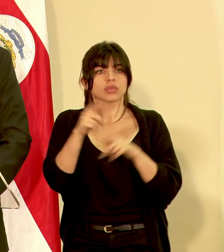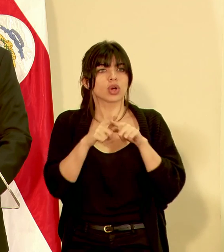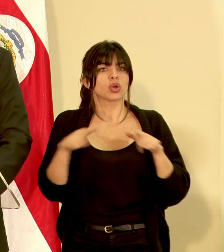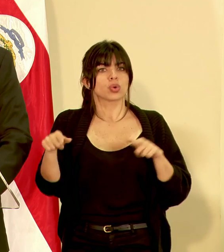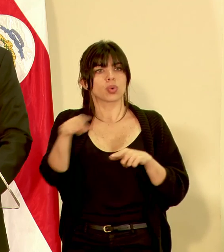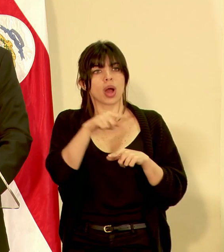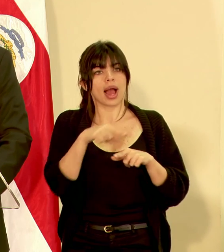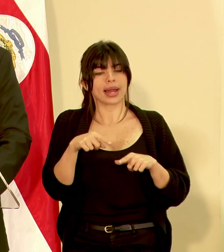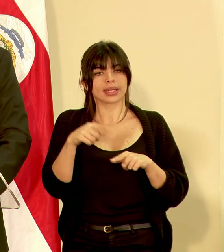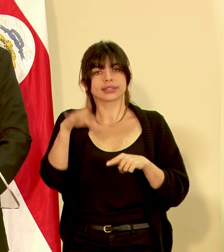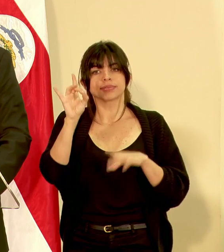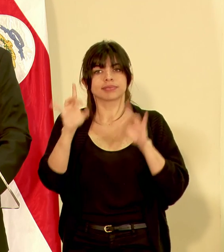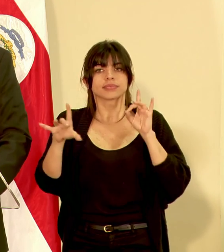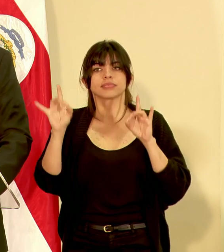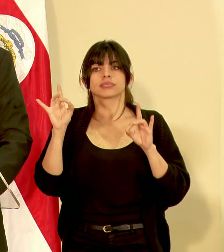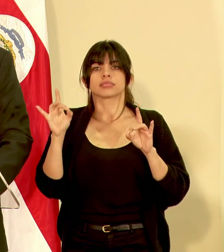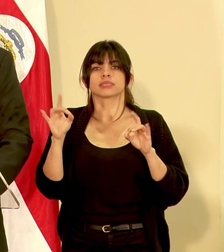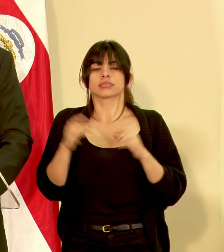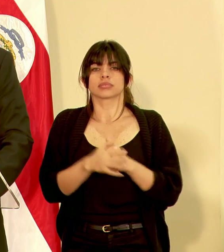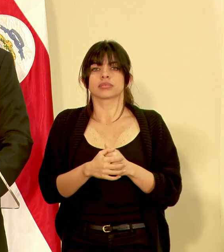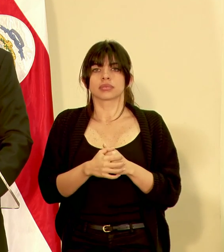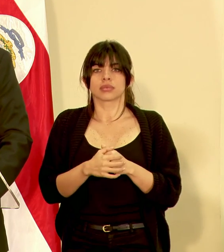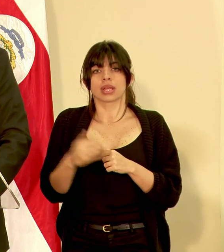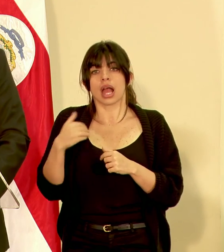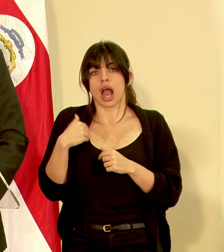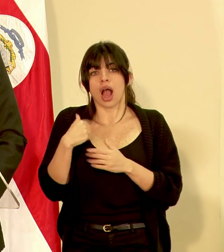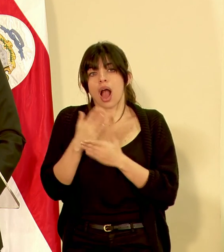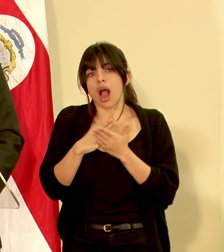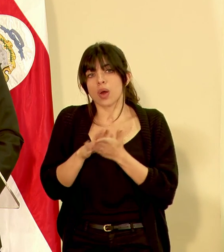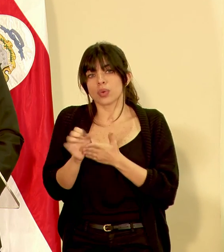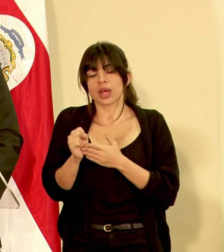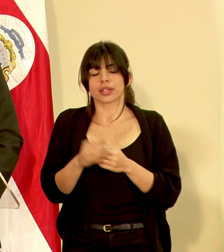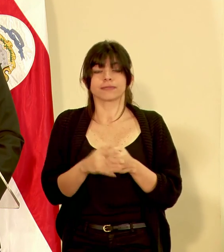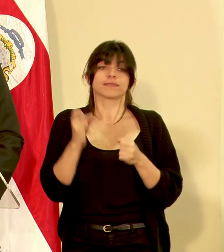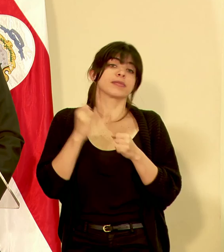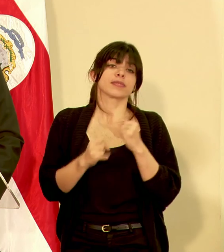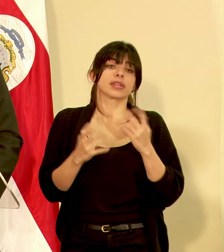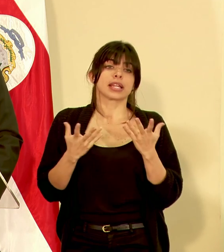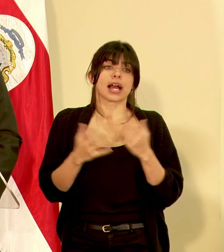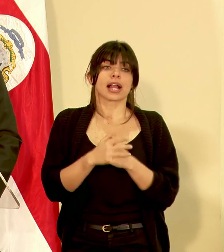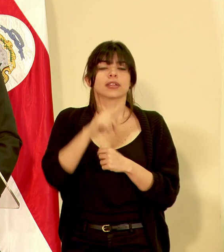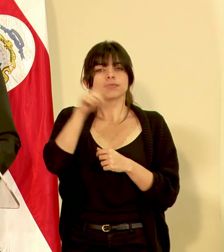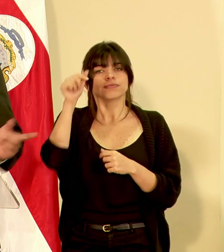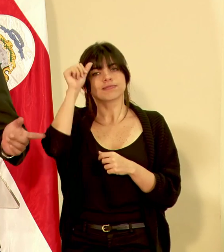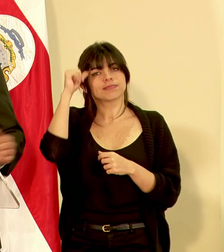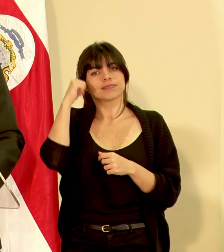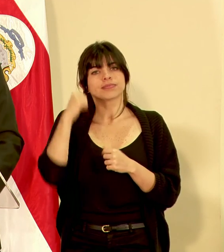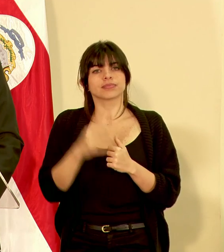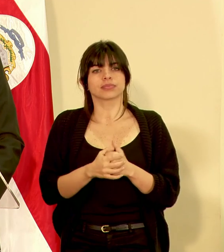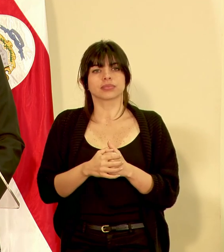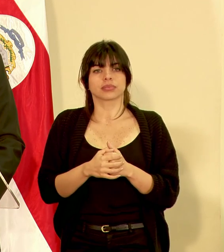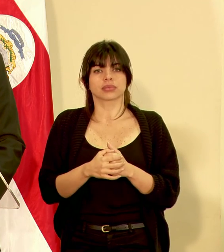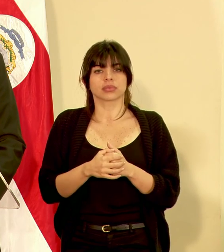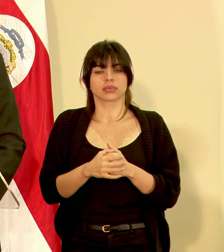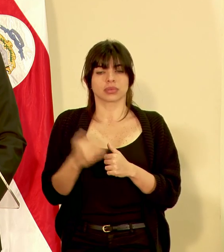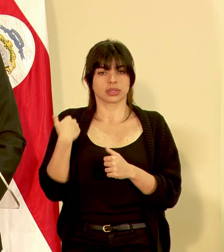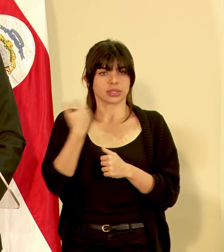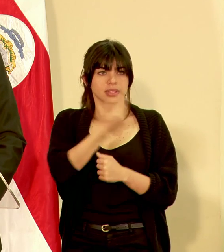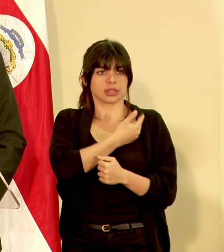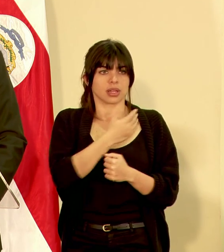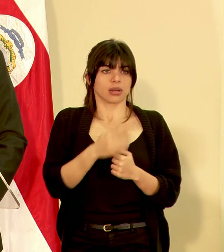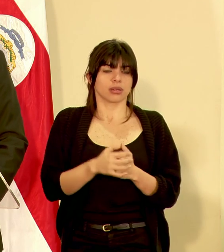sean detectados como afectados finalmente recordar que estamos